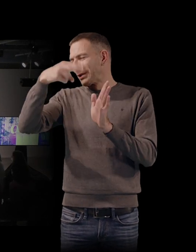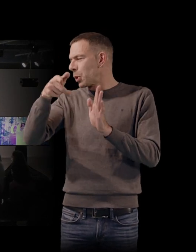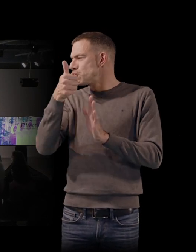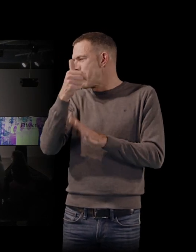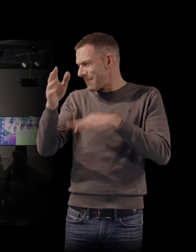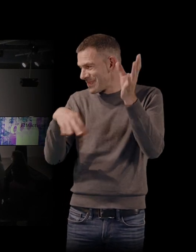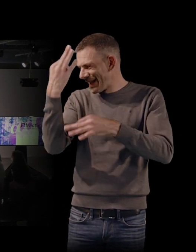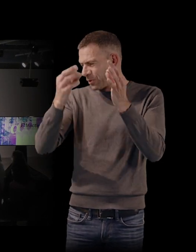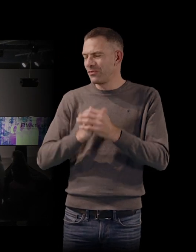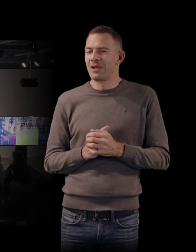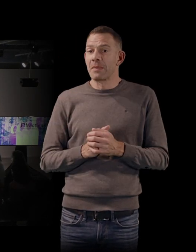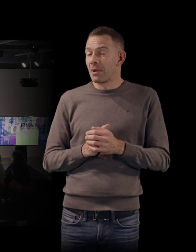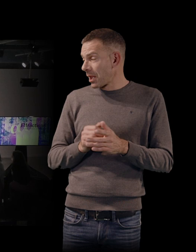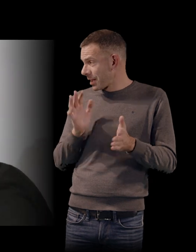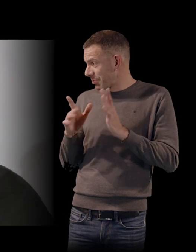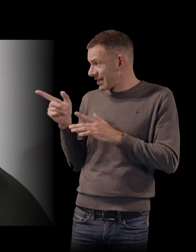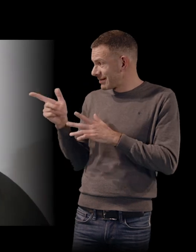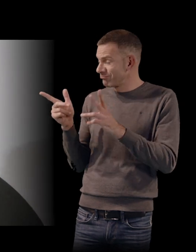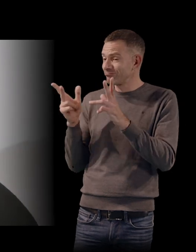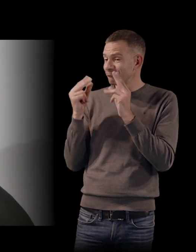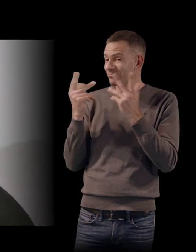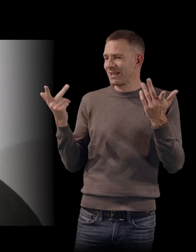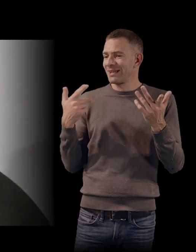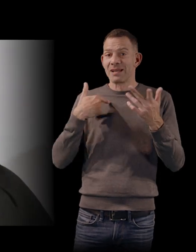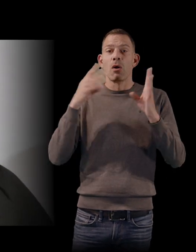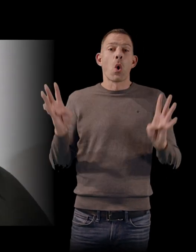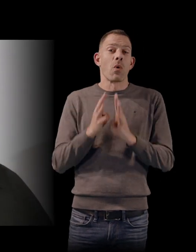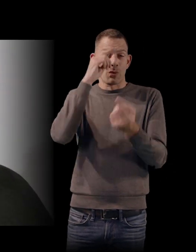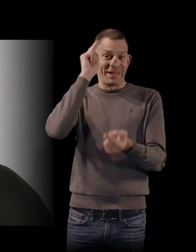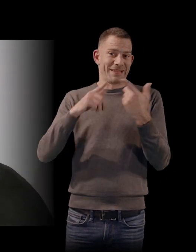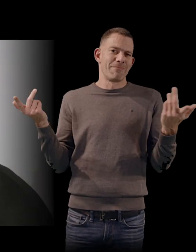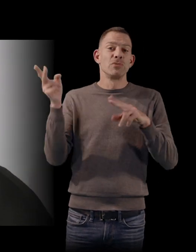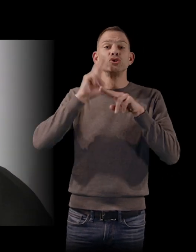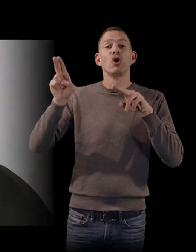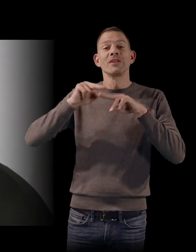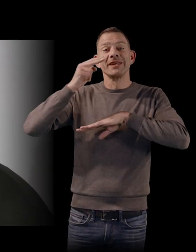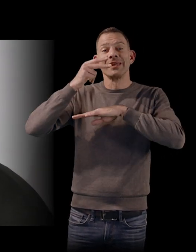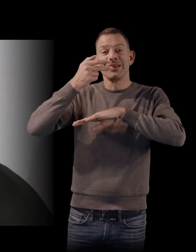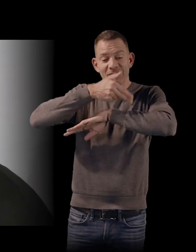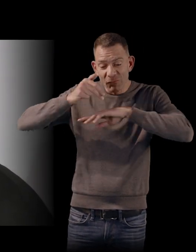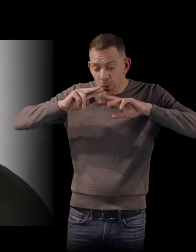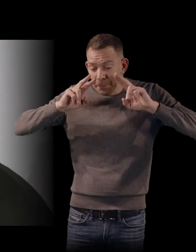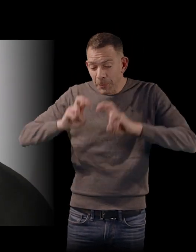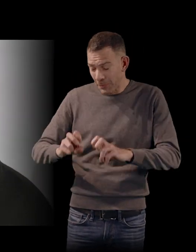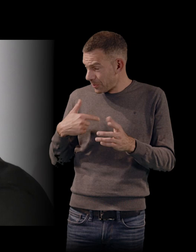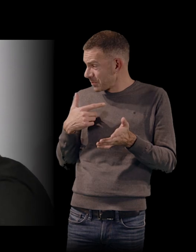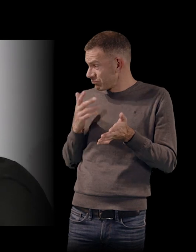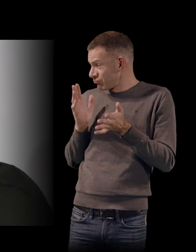Peut-être que vous pouvez nous parler, cette rencontre s'intitule « Chantier de fouilles On essaye de savoir comment est-ce que vous avez travaillé dans l'atelier. Peut-être nous dire, en prenant